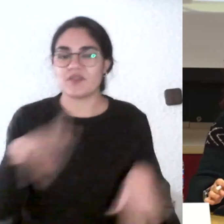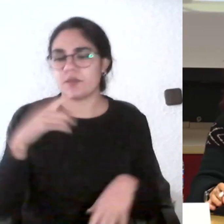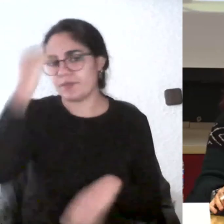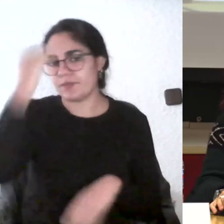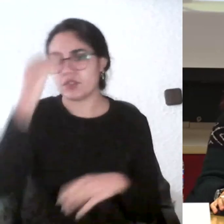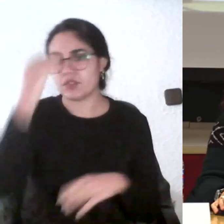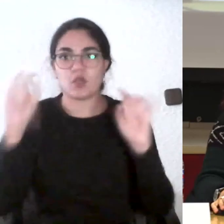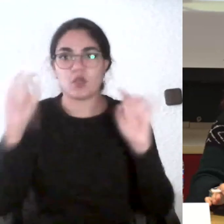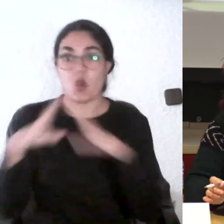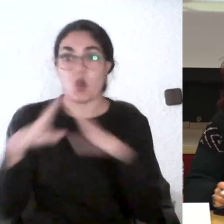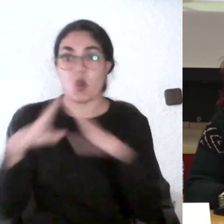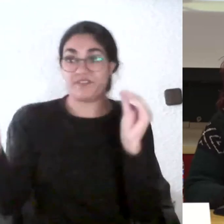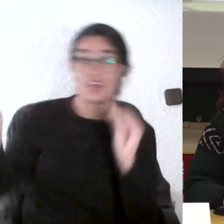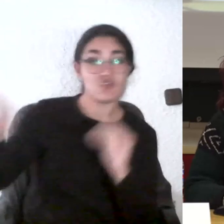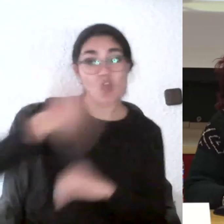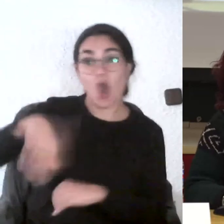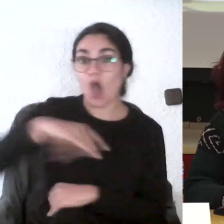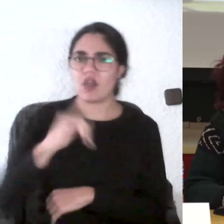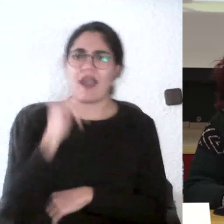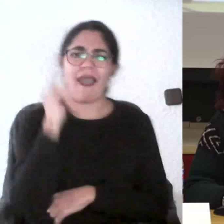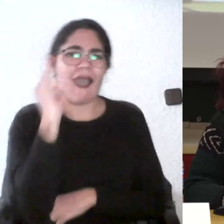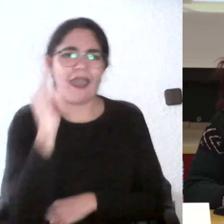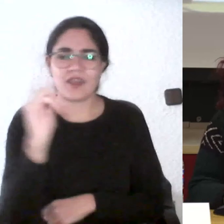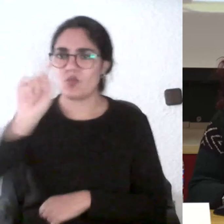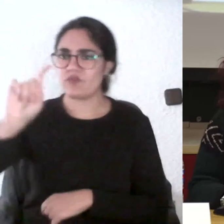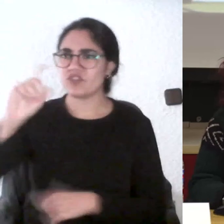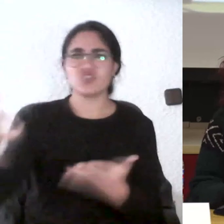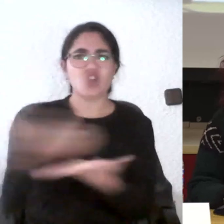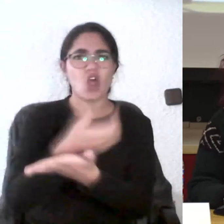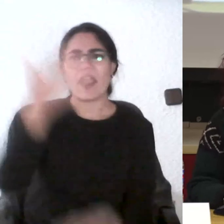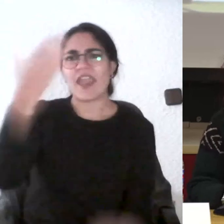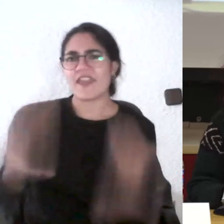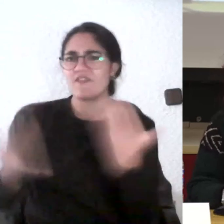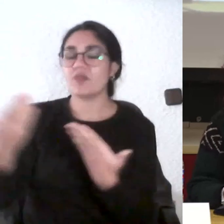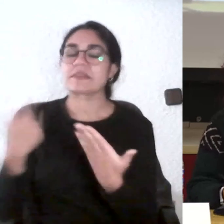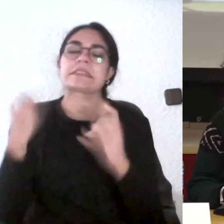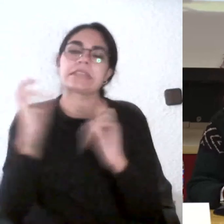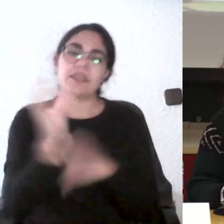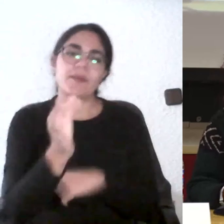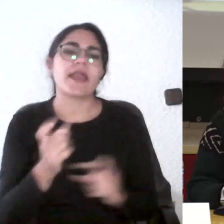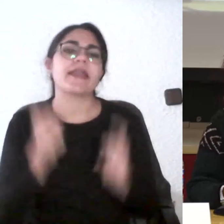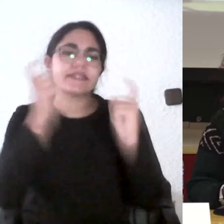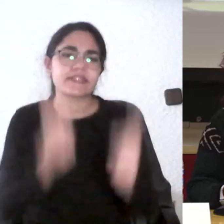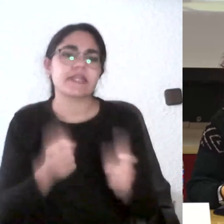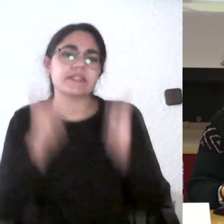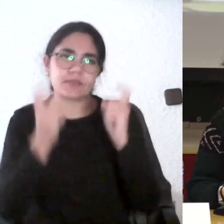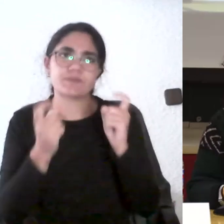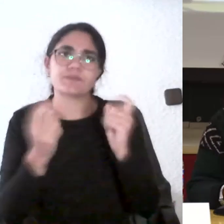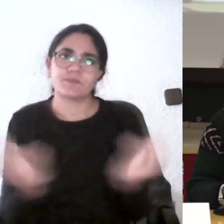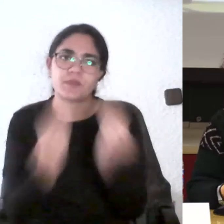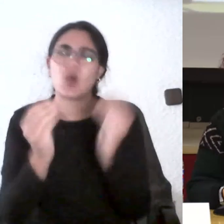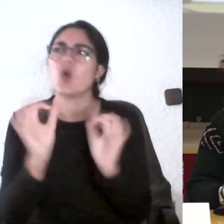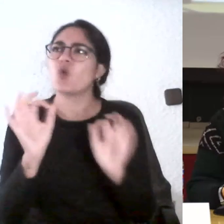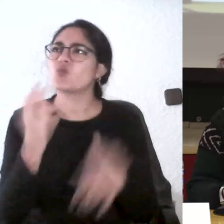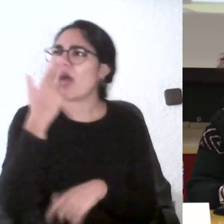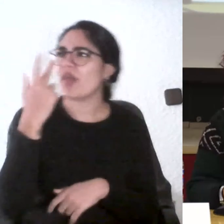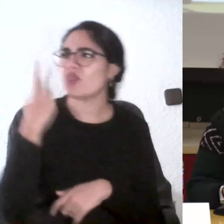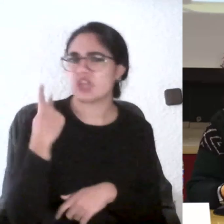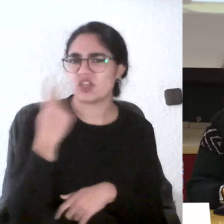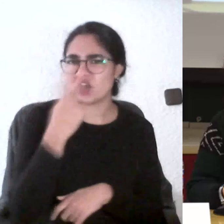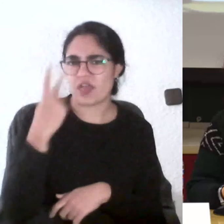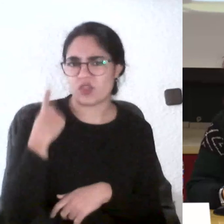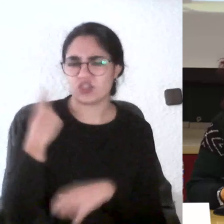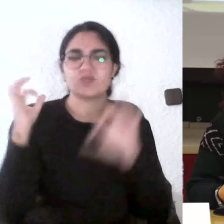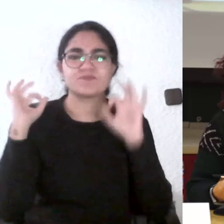universidad que, bueno, que se intenta mejorar. se ha introducido un campo abierto hace ya dos años que se envía a los